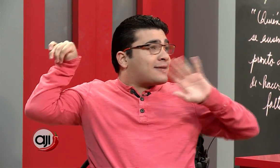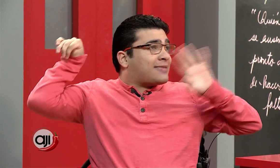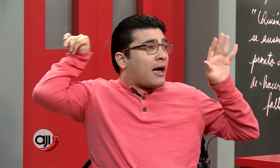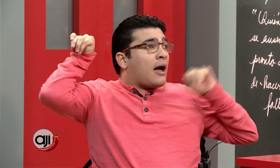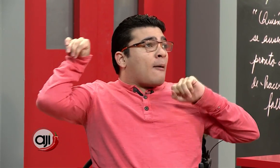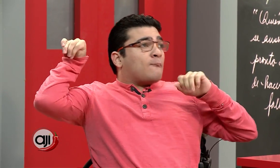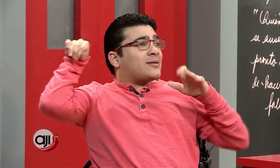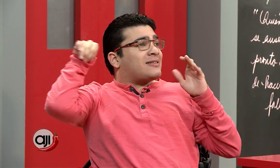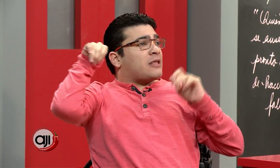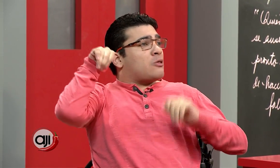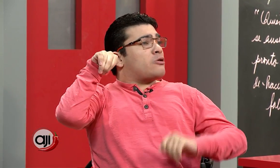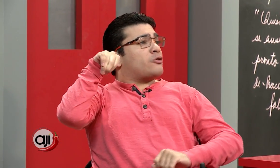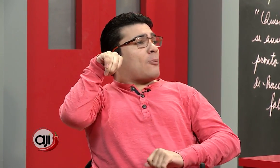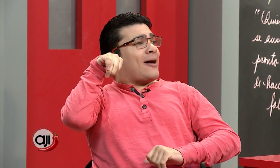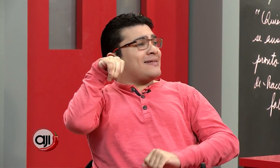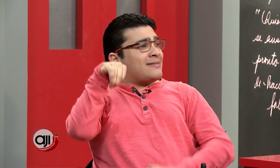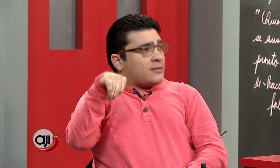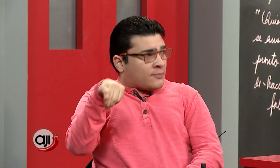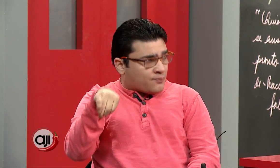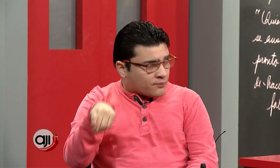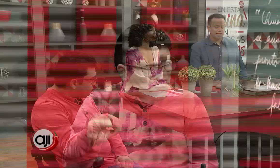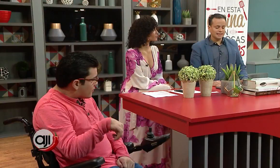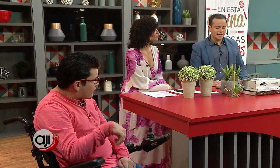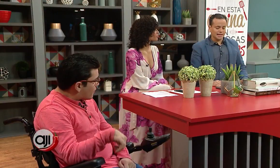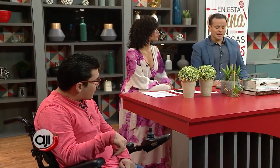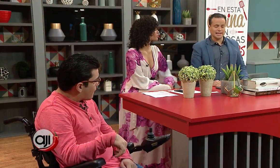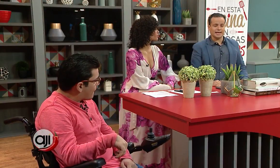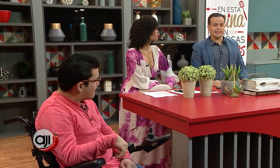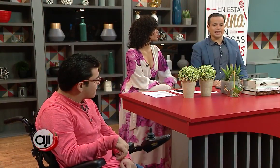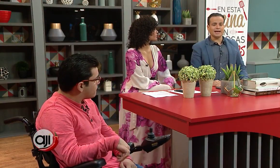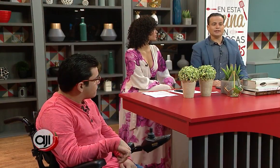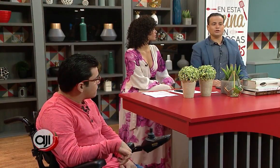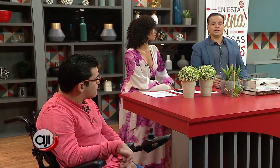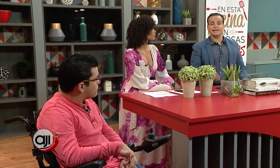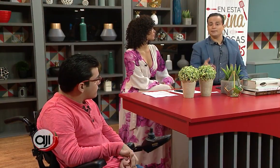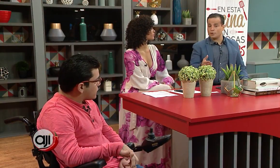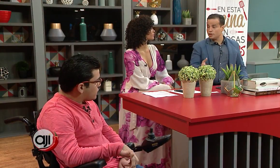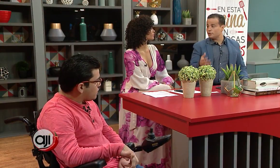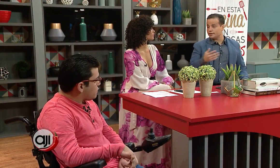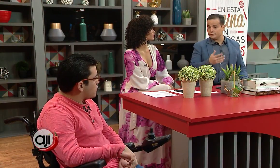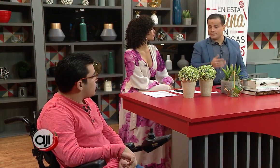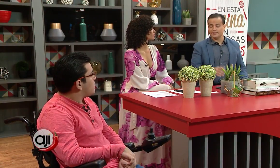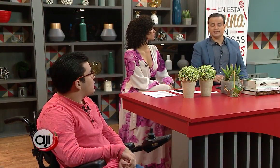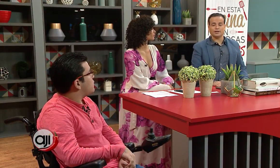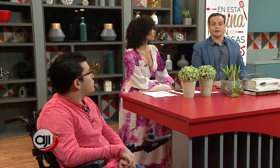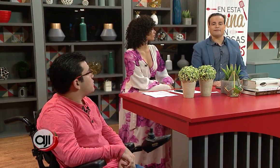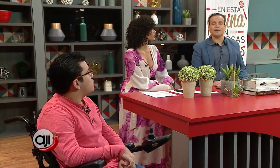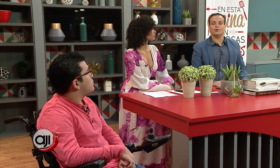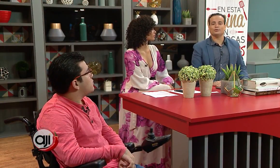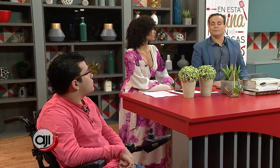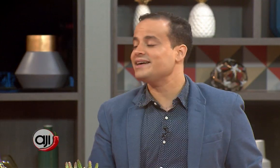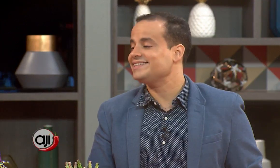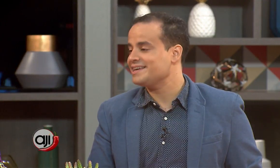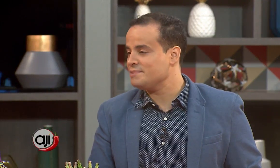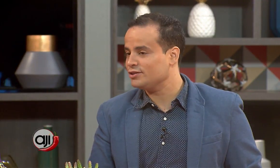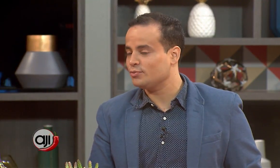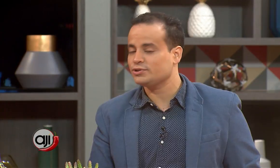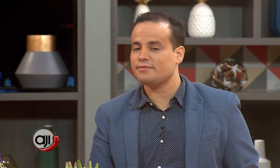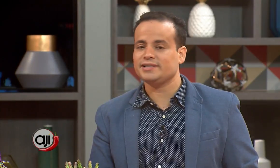está visitando nuestro país. Juan, me encanta que digas esto y hace poquito, en la entrevista anterior hablábamos de un tema de seguimiento. Muchas veces,